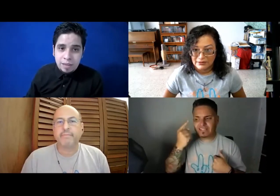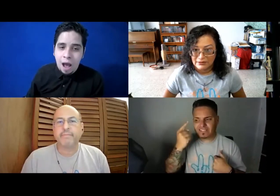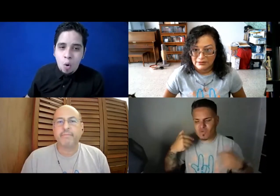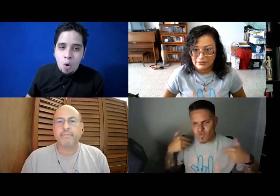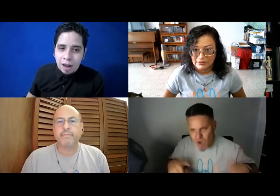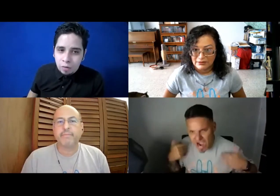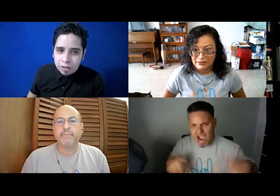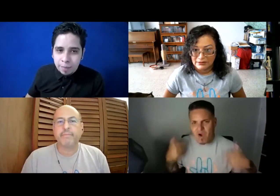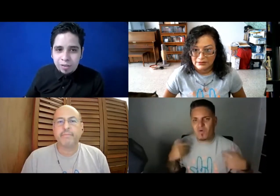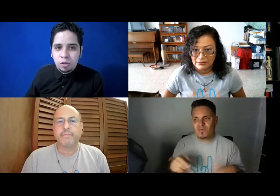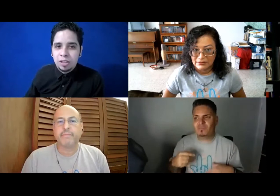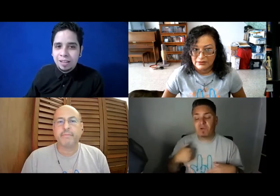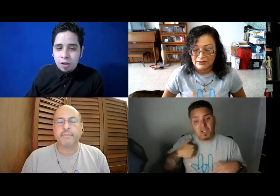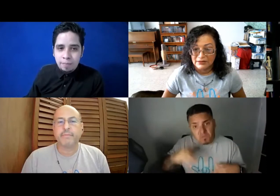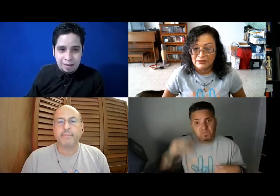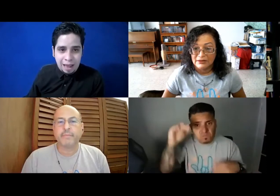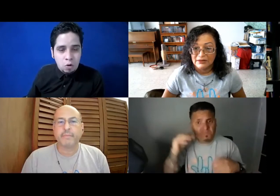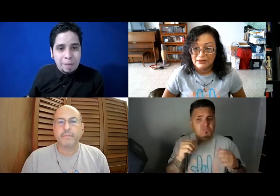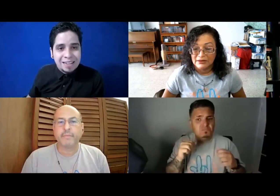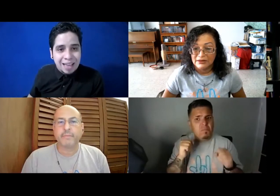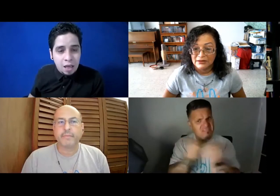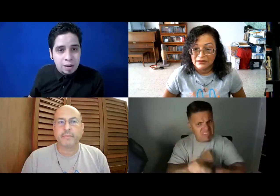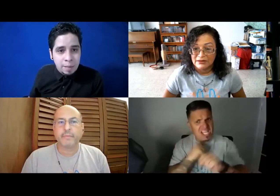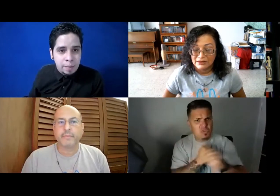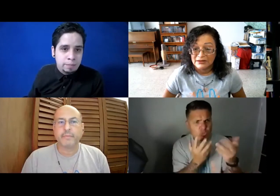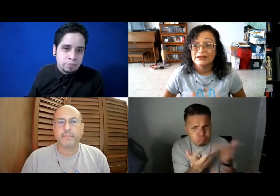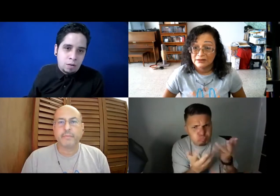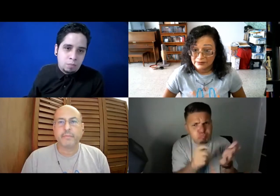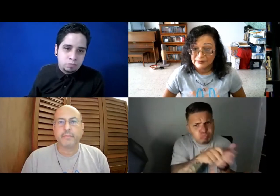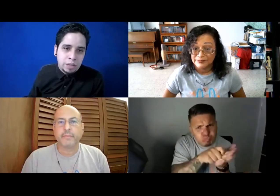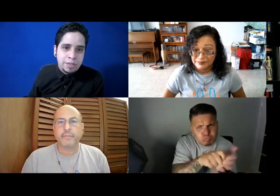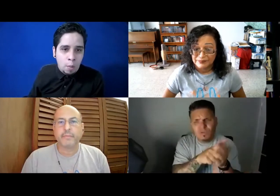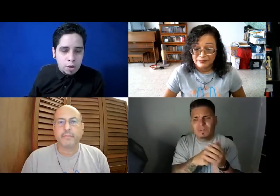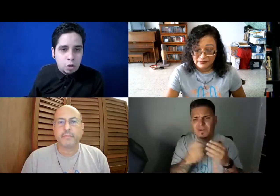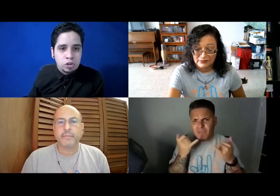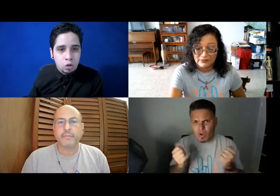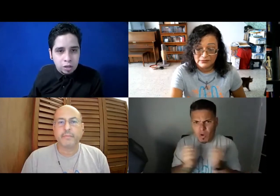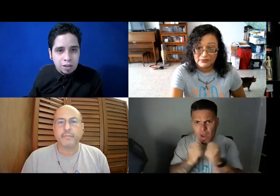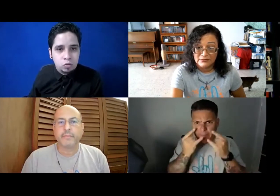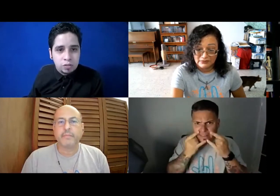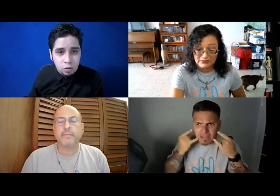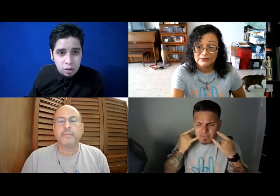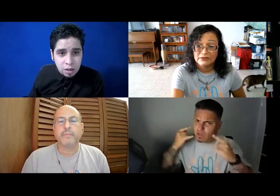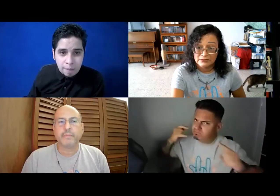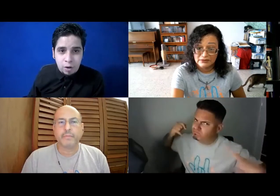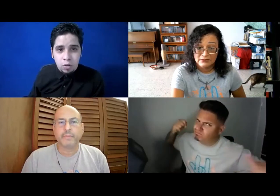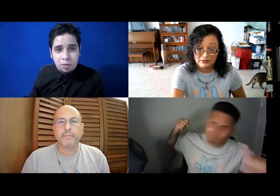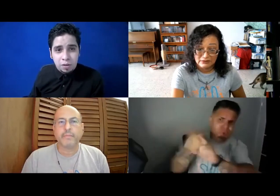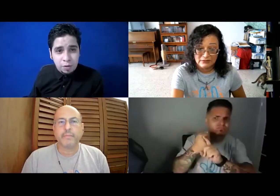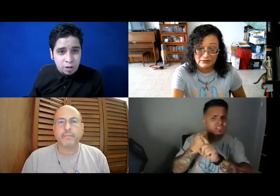y ahora con este proceso yo estoy entendiendo lo pesado, ¿verdad? Porque desde joven yo estaba luchando con esta situación, pero cuando empezó el proceso de